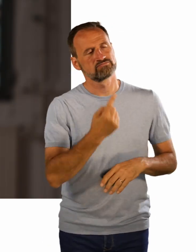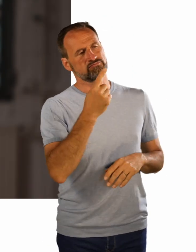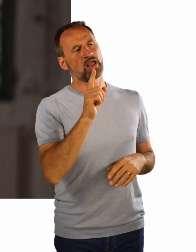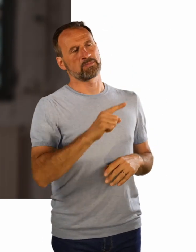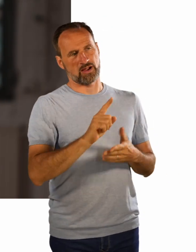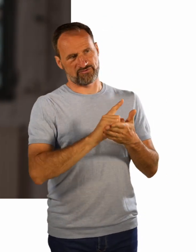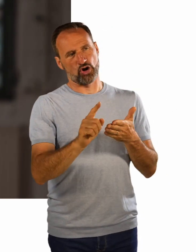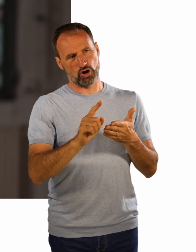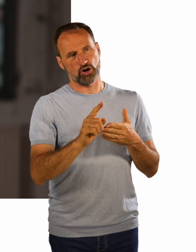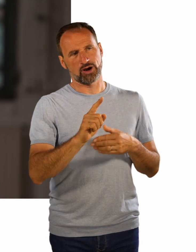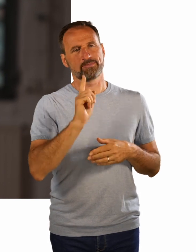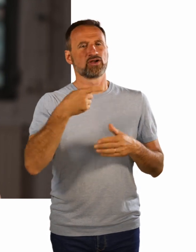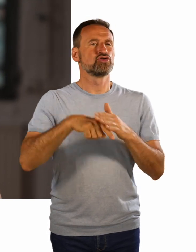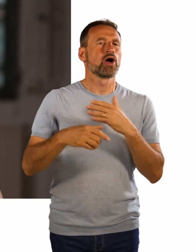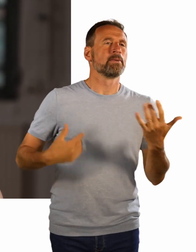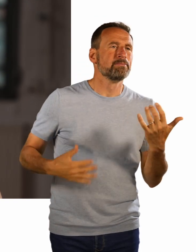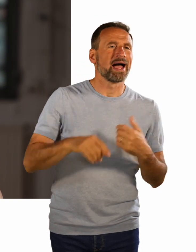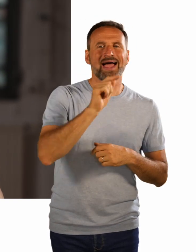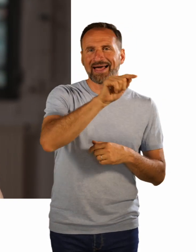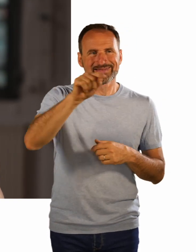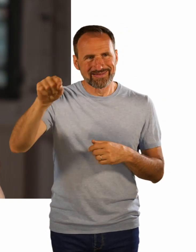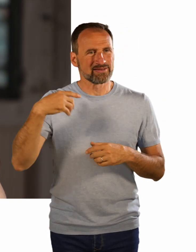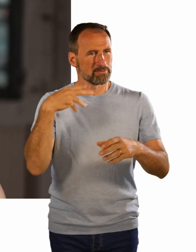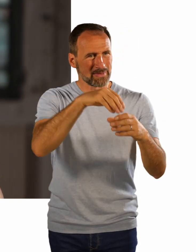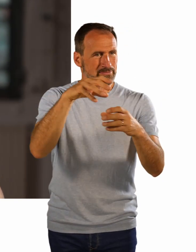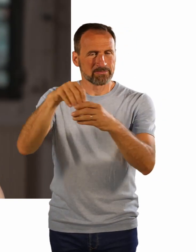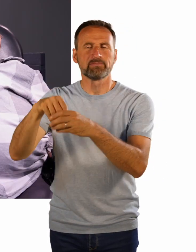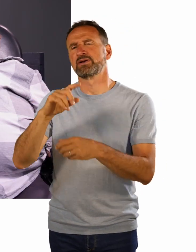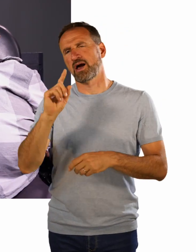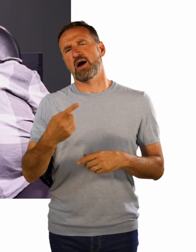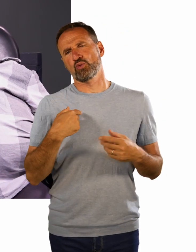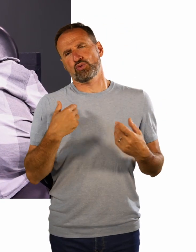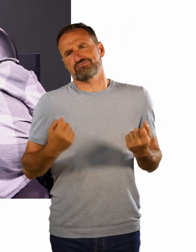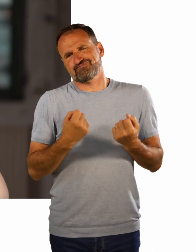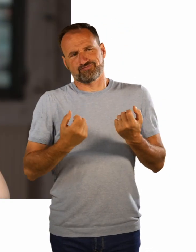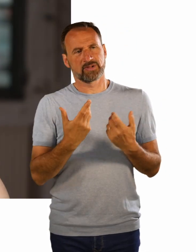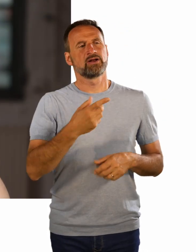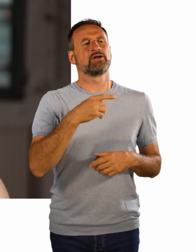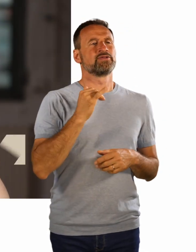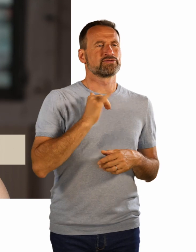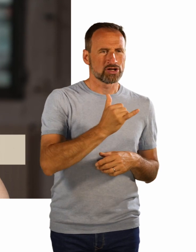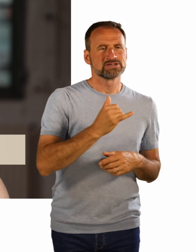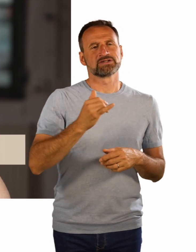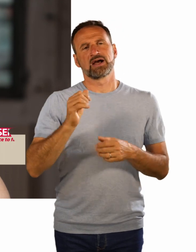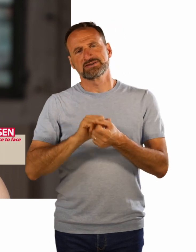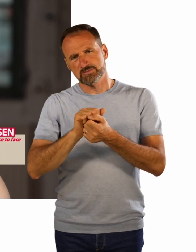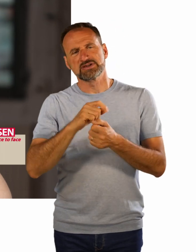Donnerstags habe ich immer Gesangsunterricht. Montags, mittwochs und freitags habe ich immer Proben. Wow. Und Wochenende meistens Konzerte oder Zusatzproben.